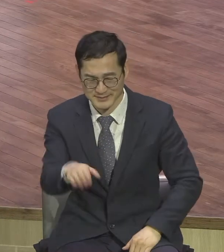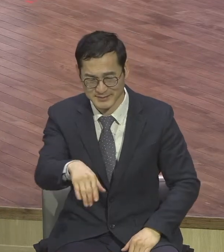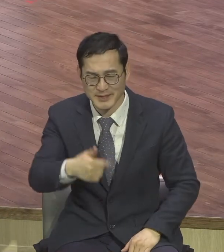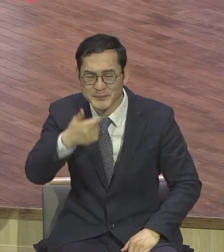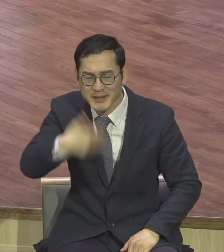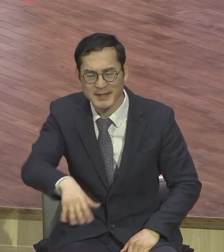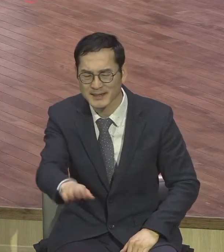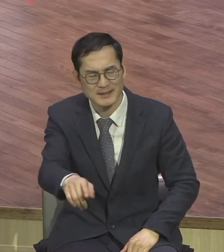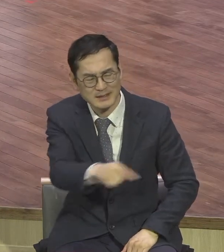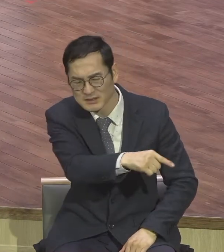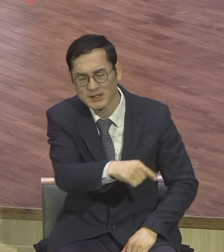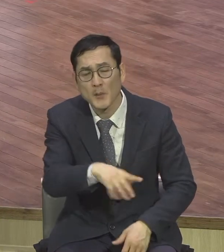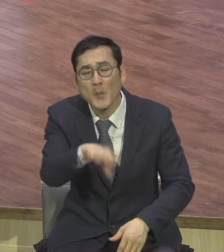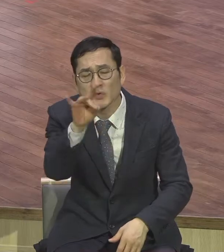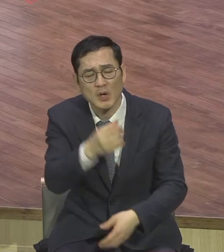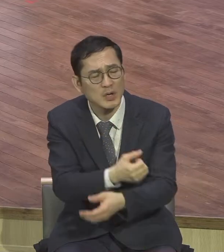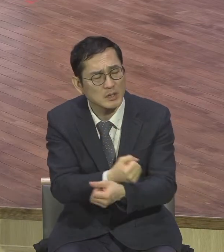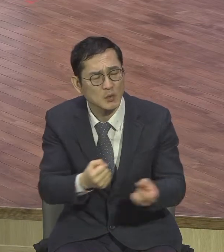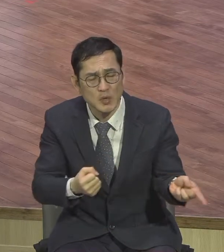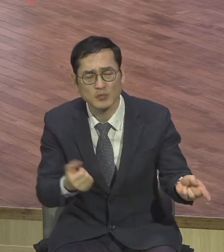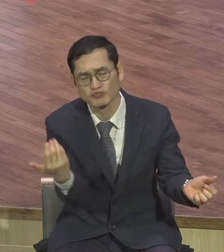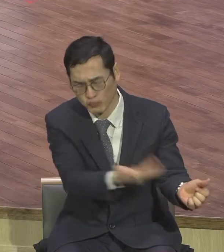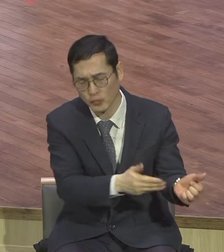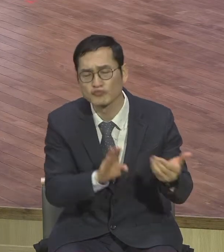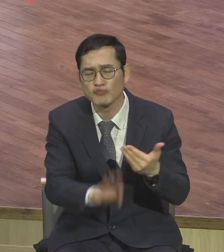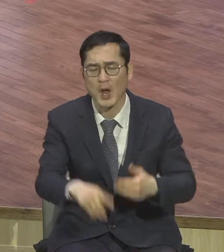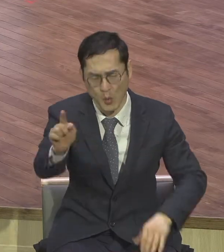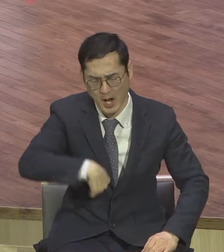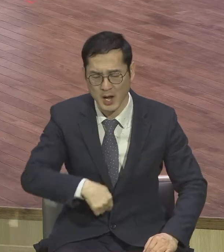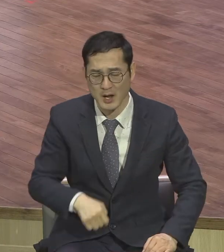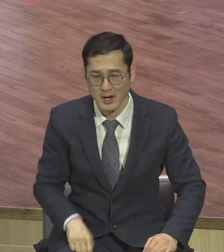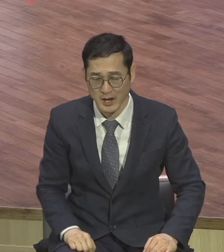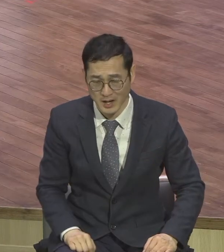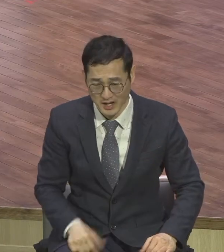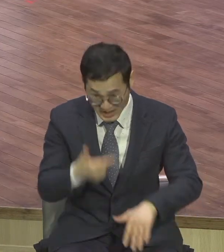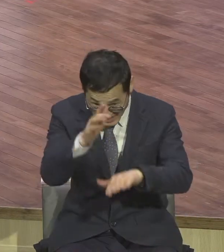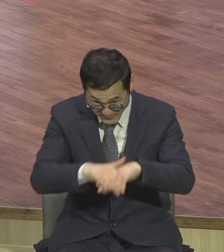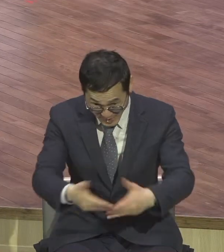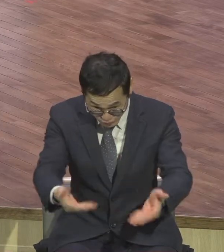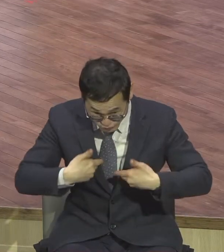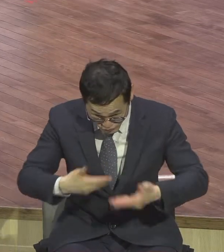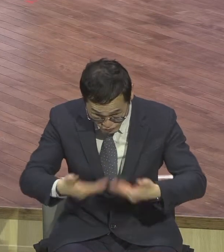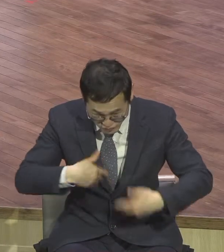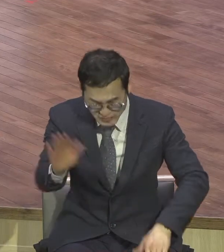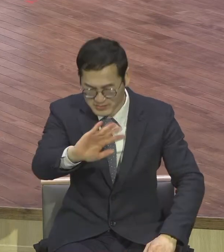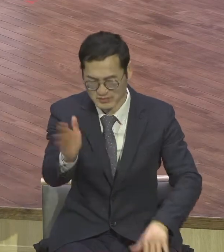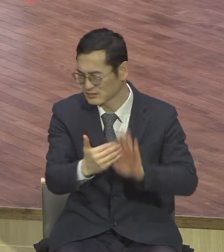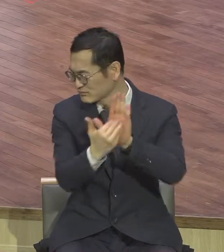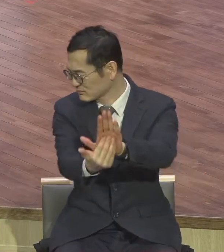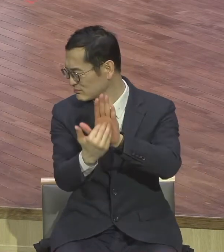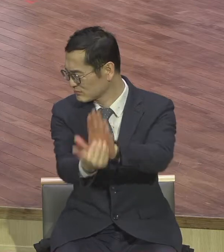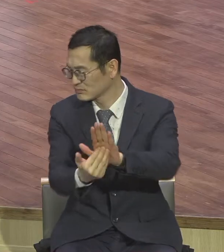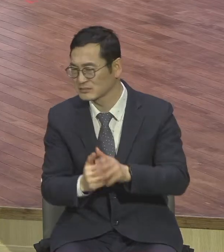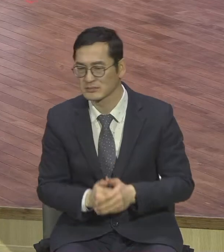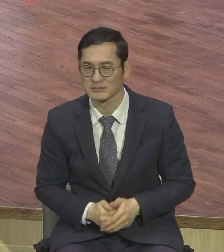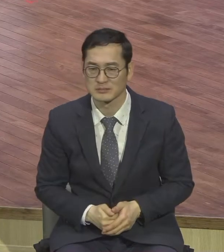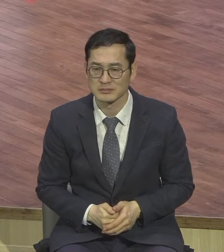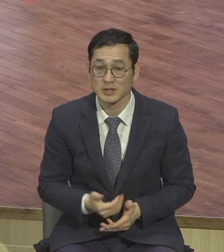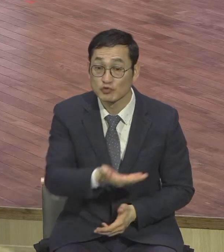난 너 예배 안 받아 예배 안 받습니다 왜 믿음이 안 자란 줄 아세요? 왜 은혜 못 받는 줄 아세요? 왜